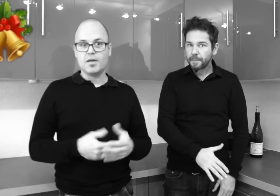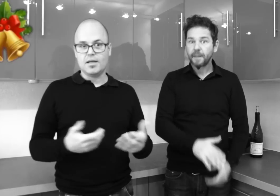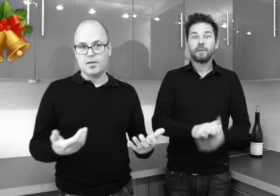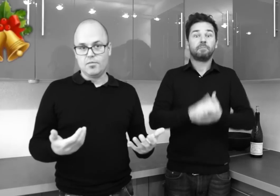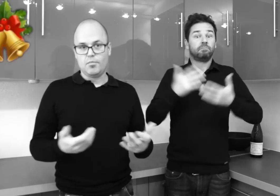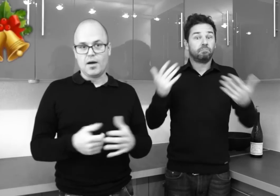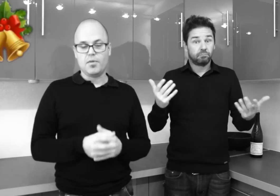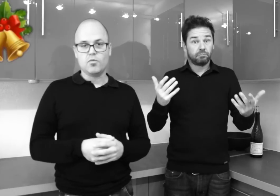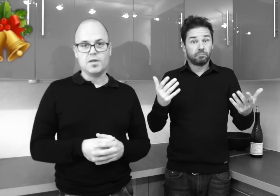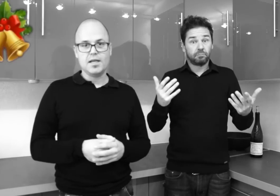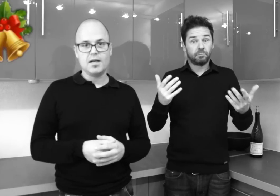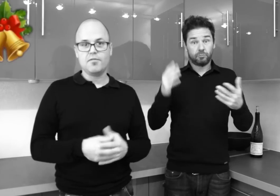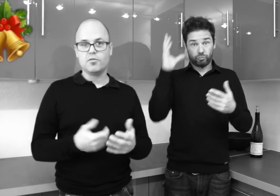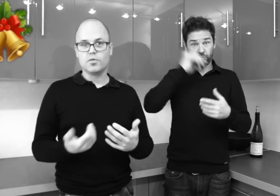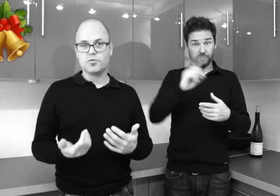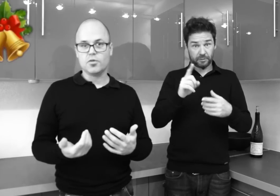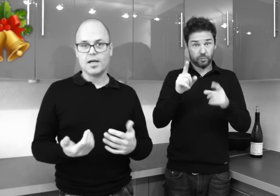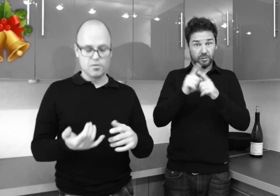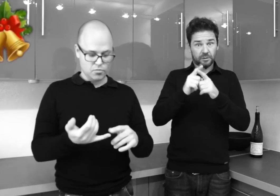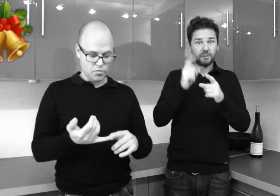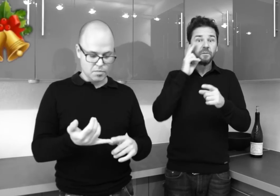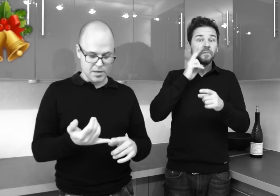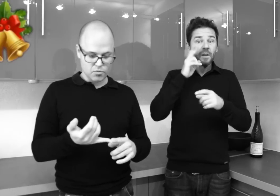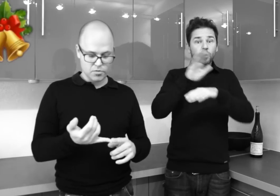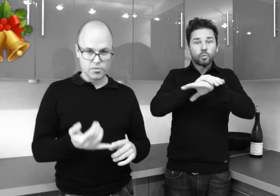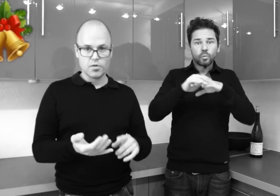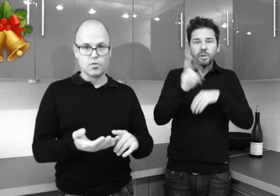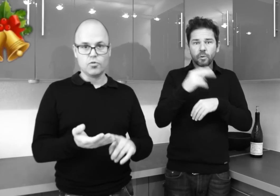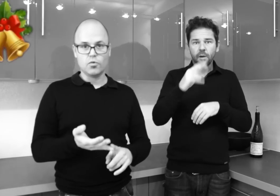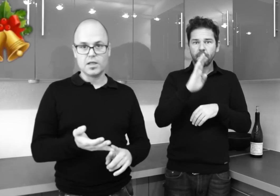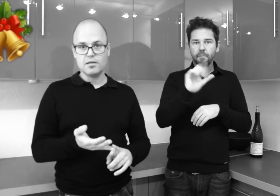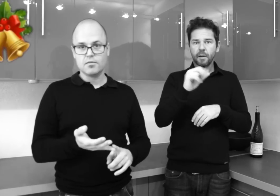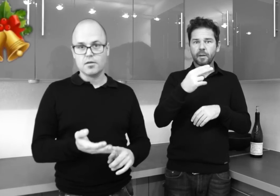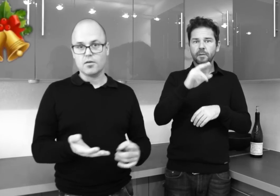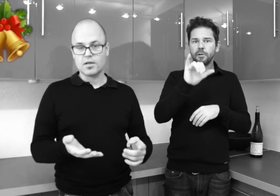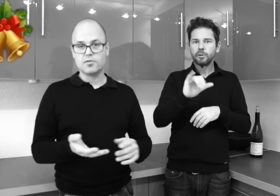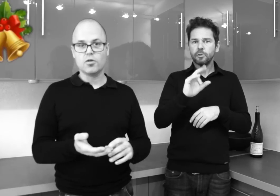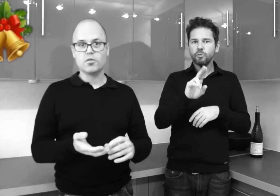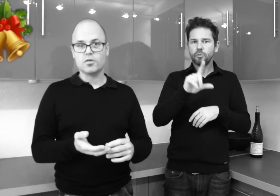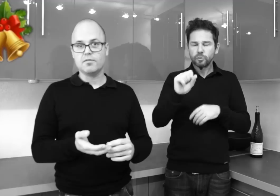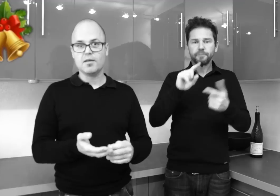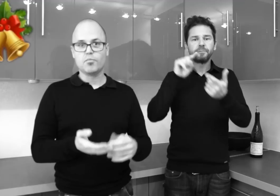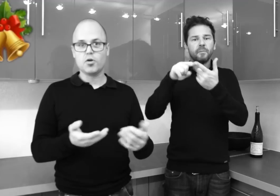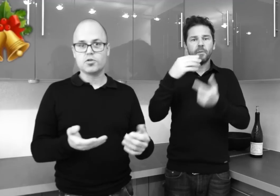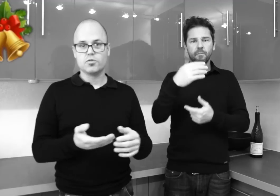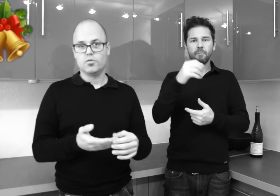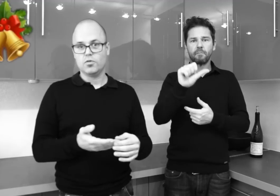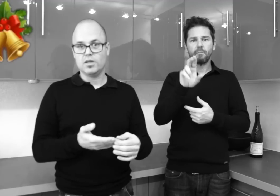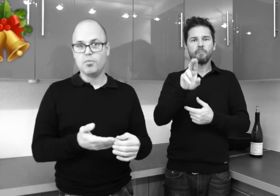à ne pas oublier, les vins d'eau naturelle de Bagnols, de Mori, qui sont des vins proches des